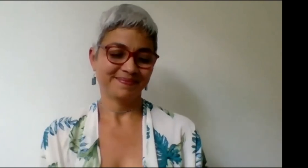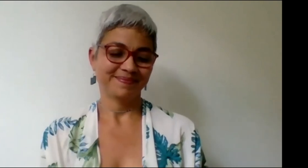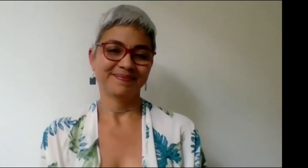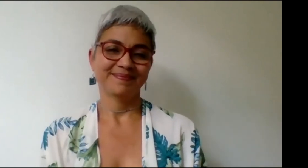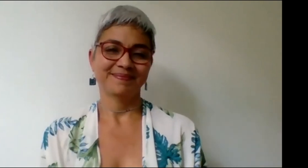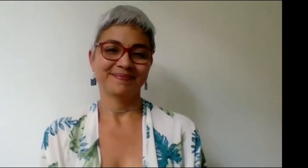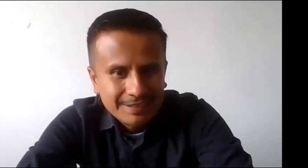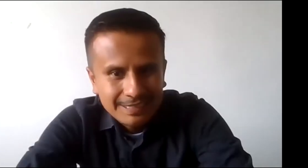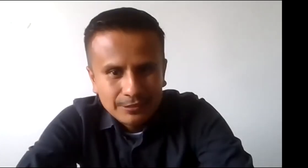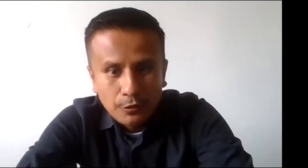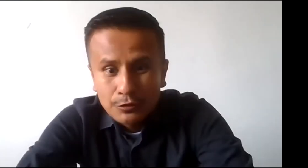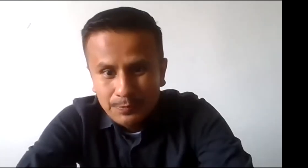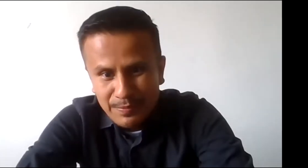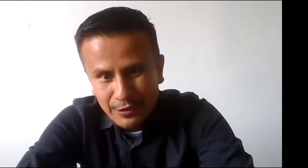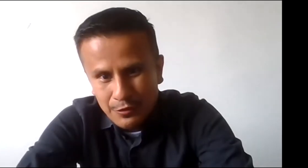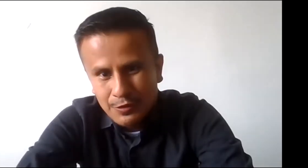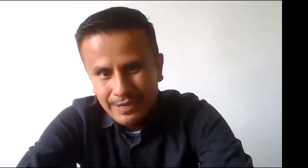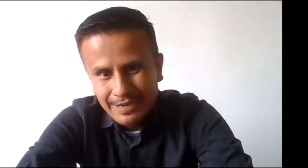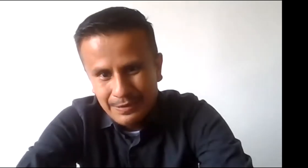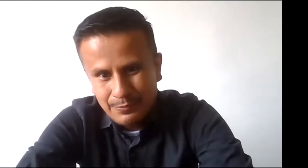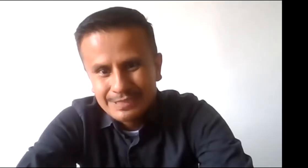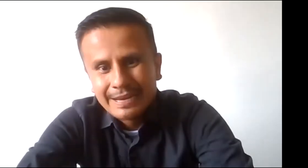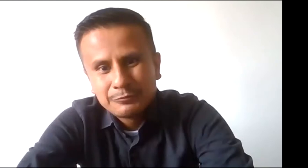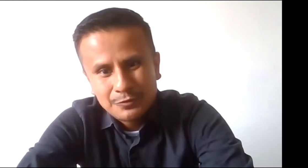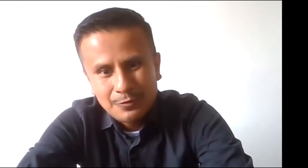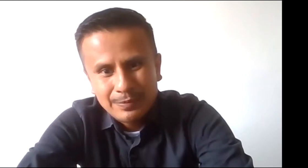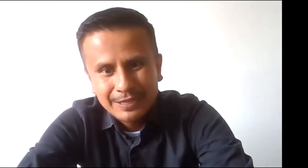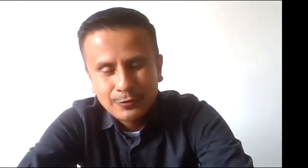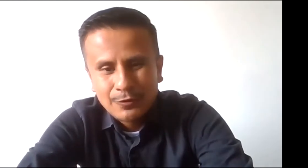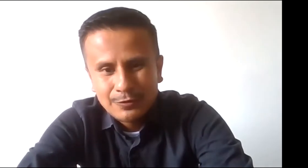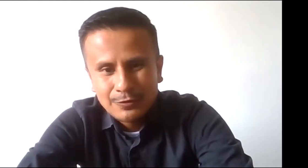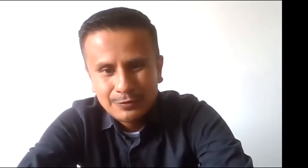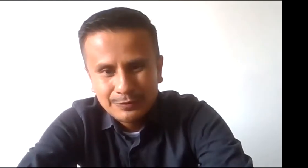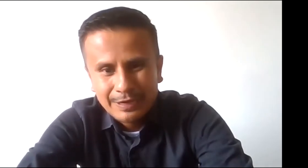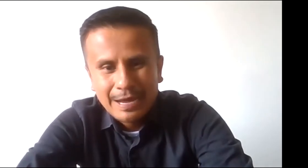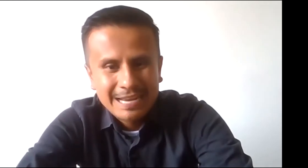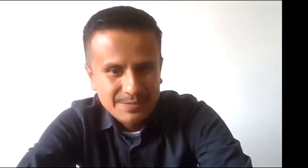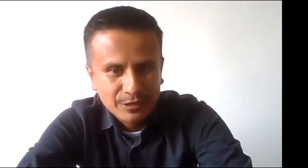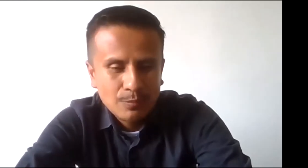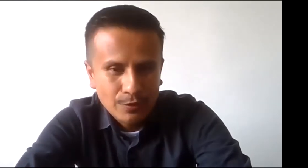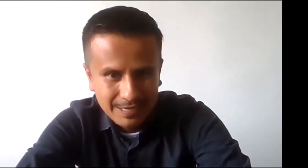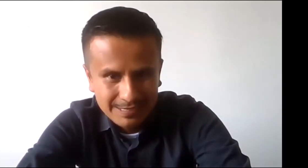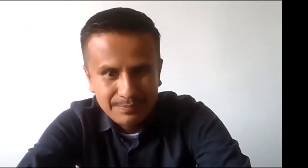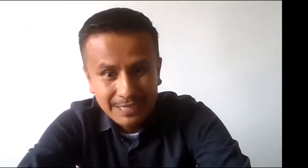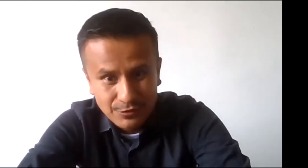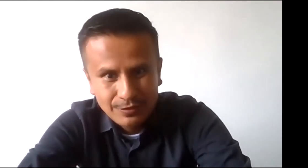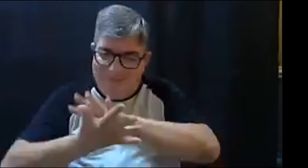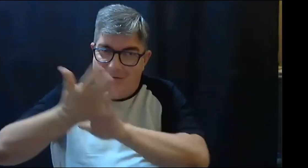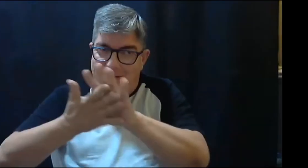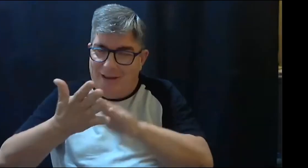Hola, muy buenas tardes a todos. Primero, pues dar un completo agradecimiento por esta invitación y por